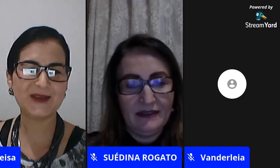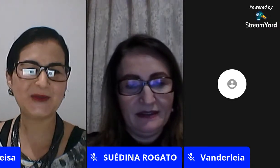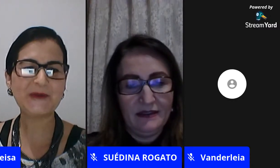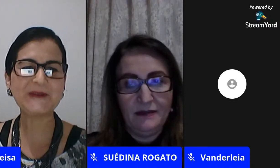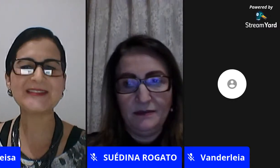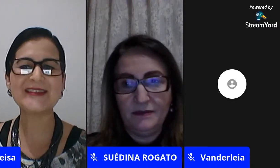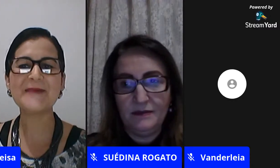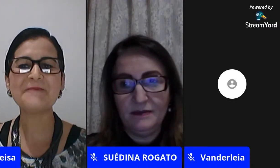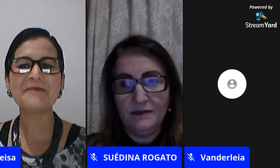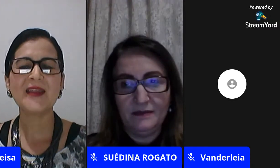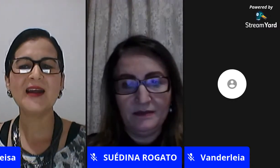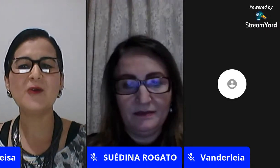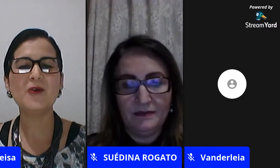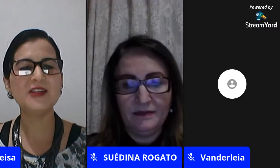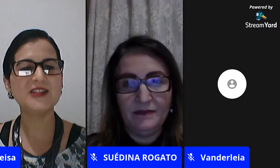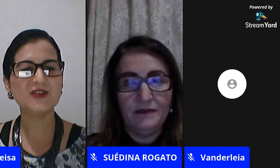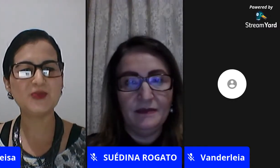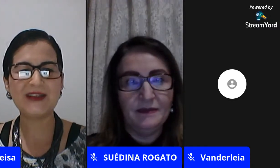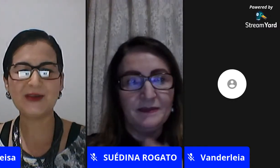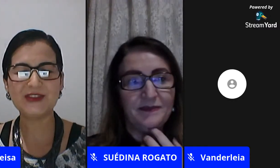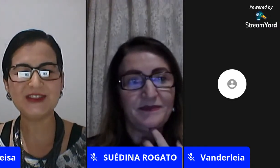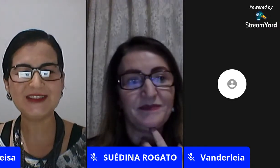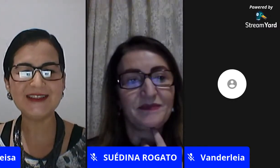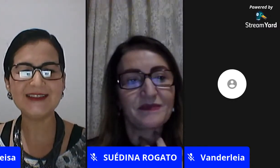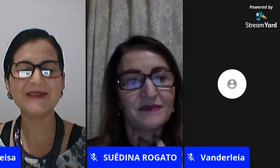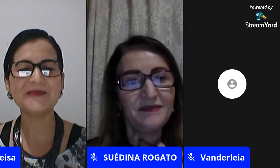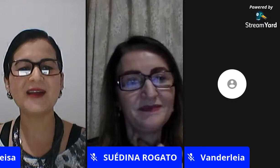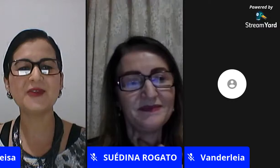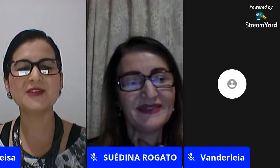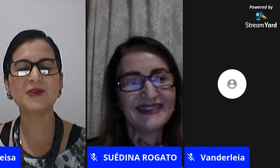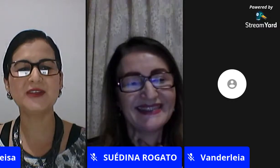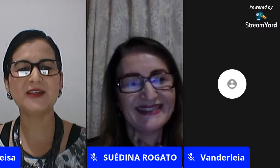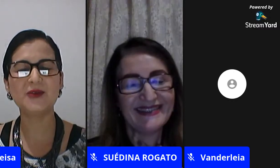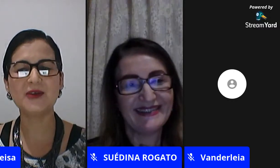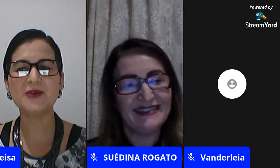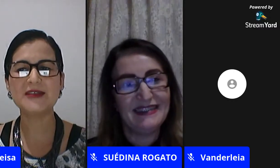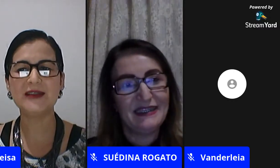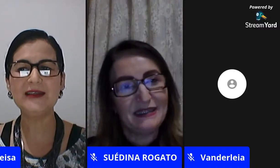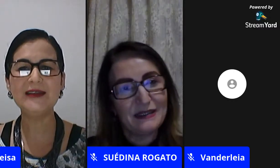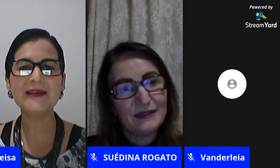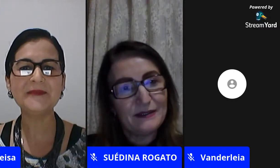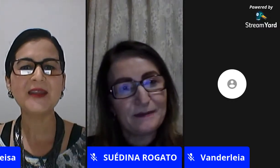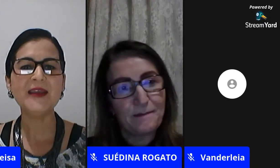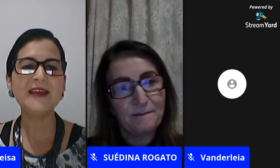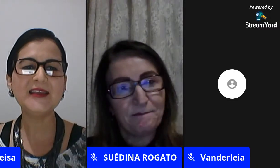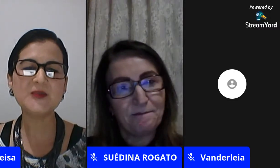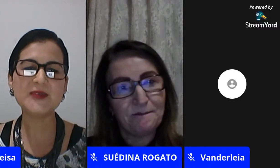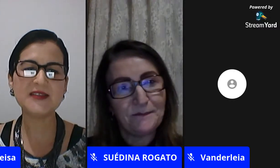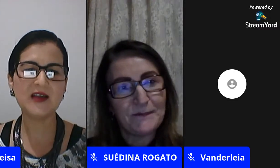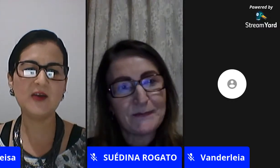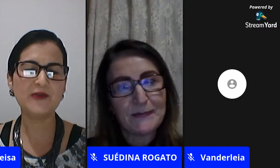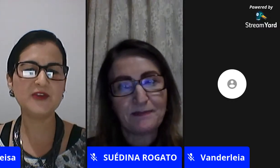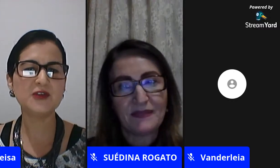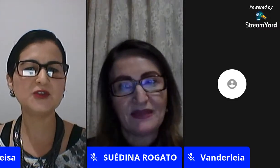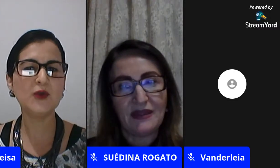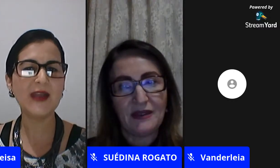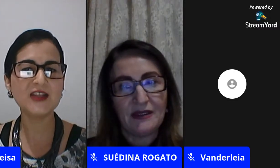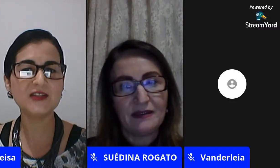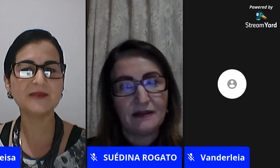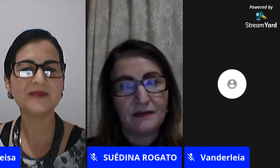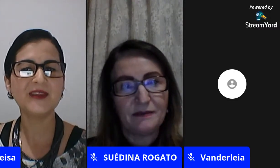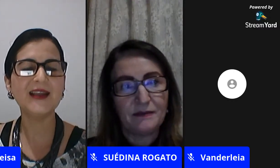de agradecer a todos os presentes e a todas, né, ao colegiado de pedagogia, à nossa coordenadora Roseli,